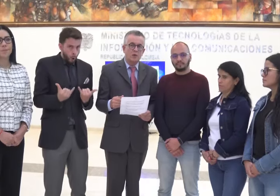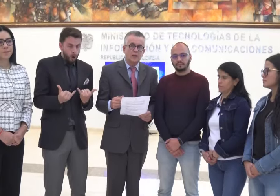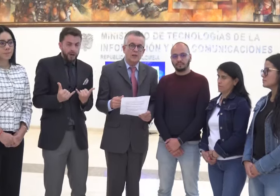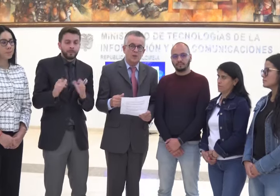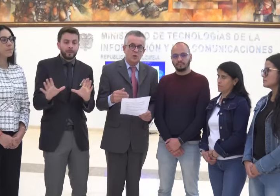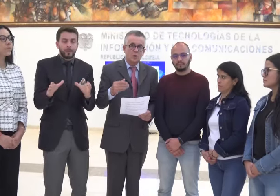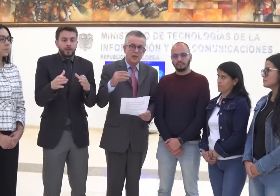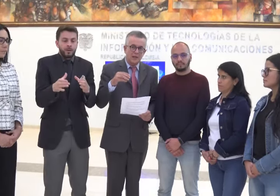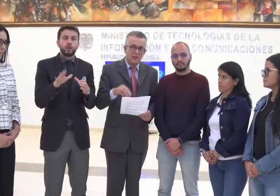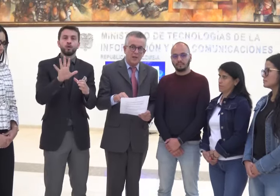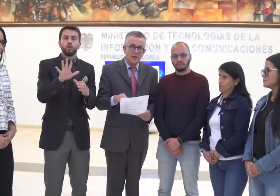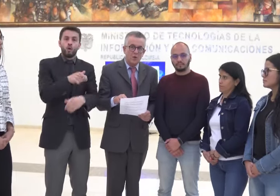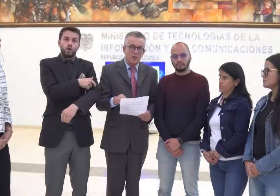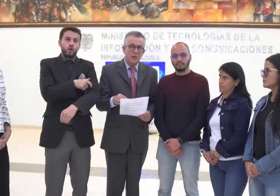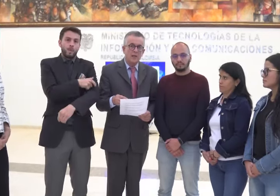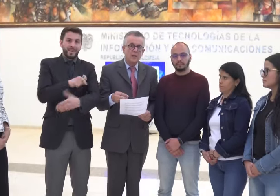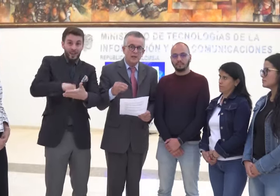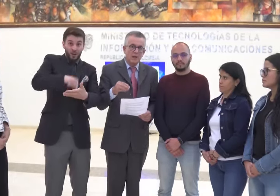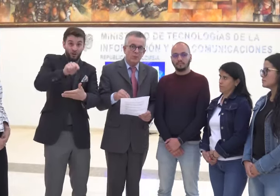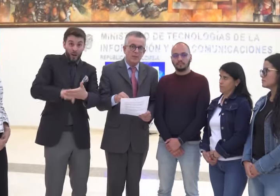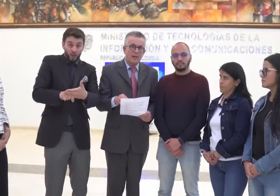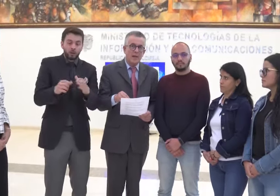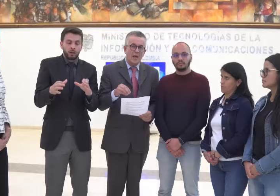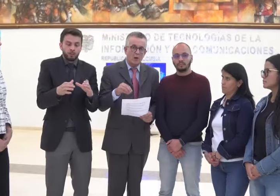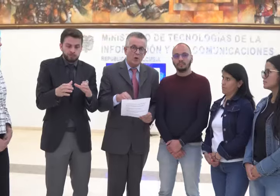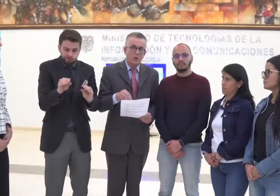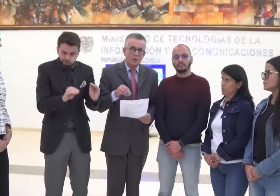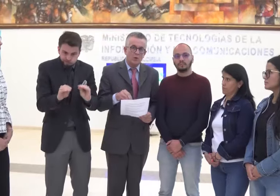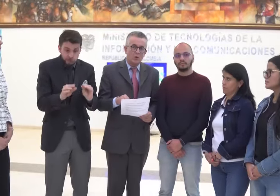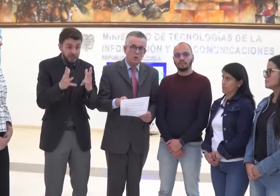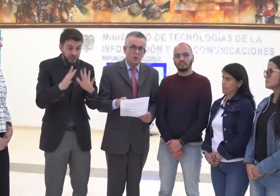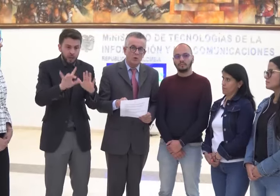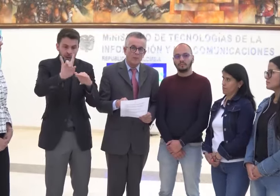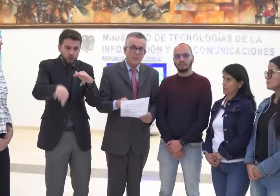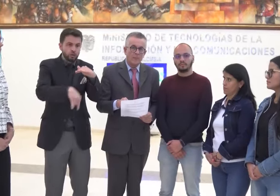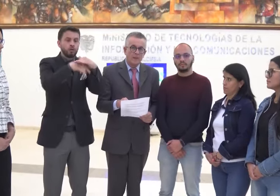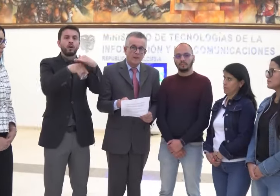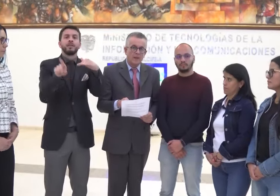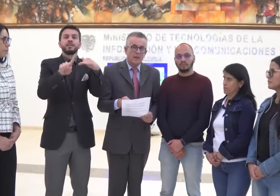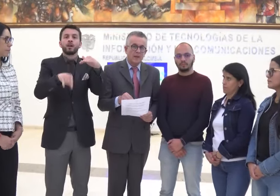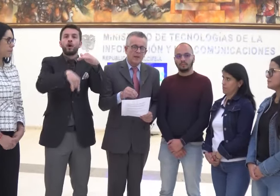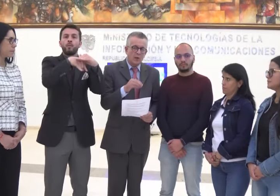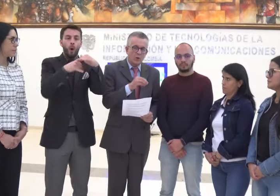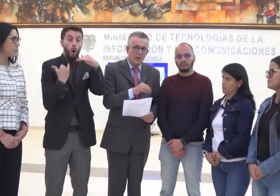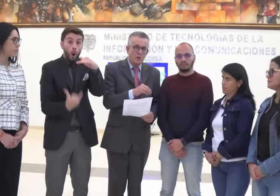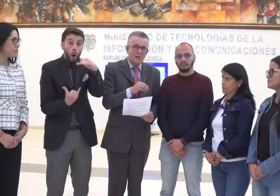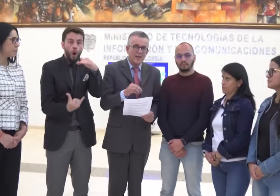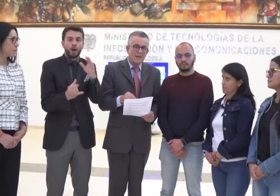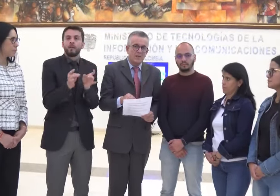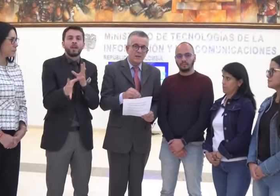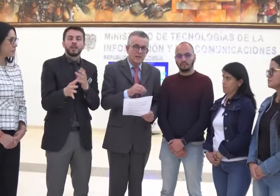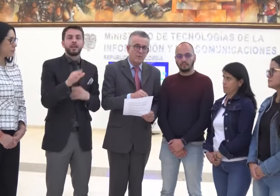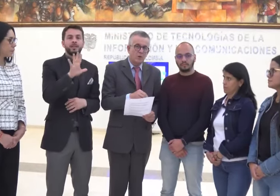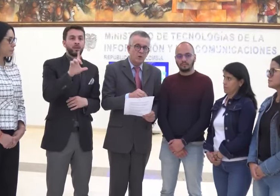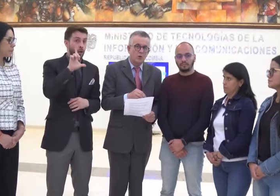contratación en el día de hoy y será publicada hoy, 5 de julio. Con ello ya establecimos